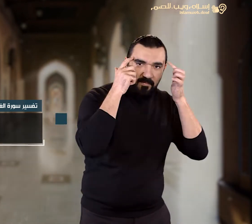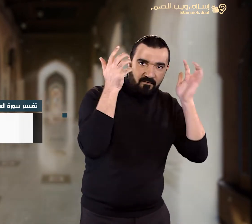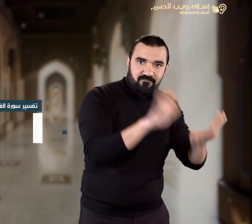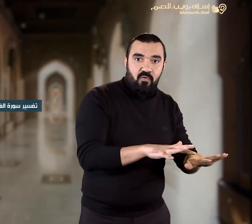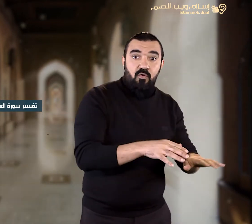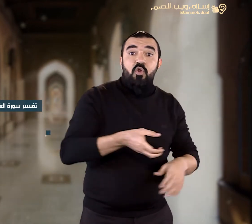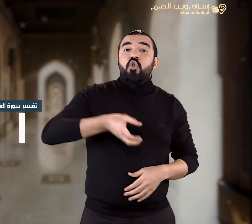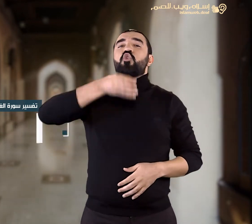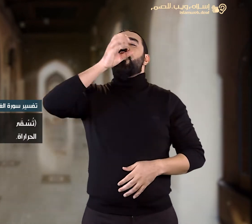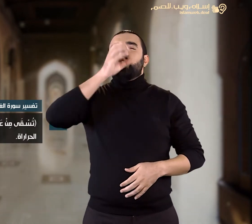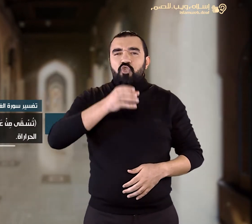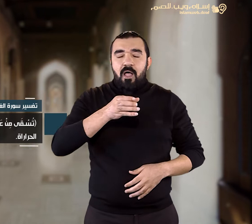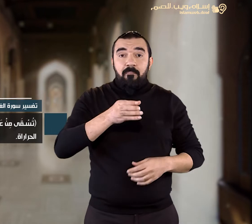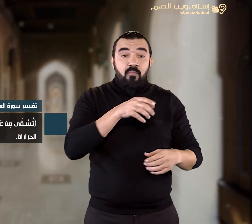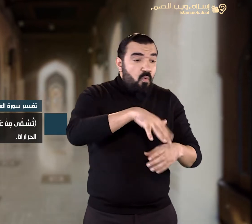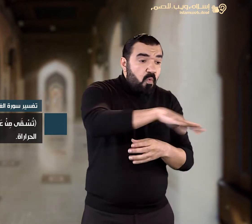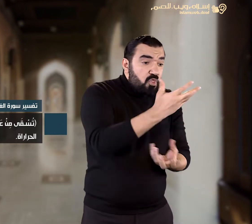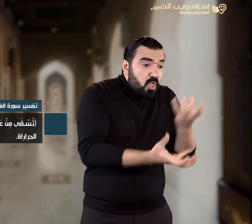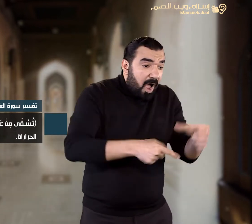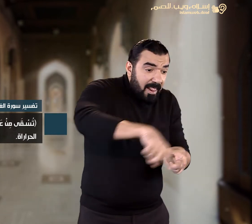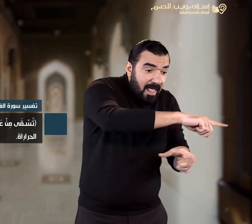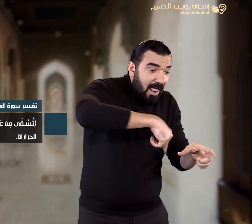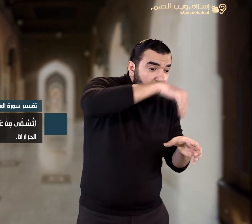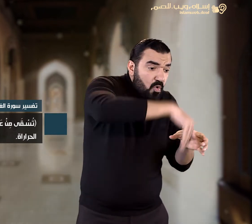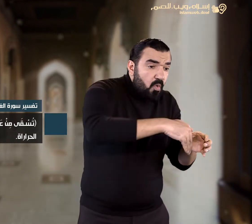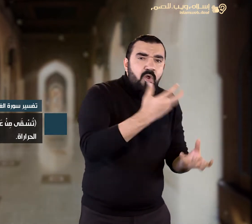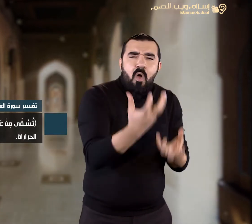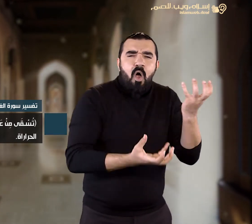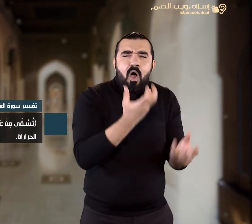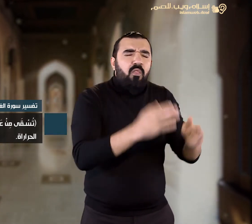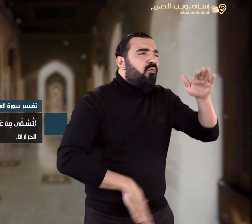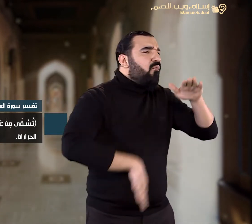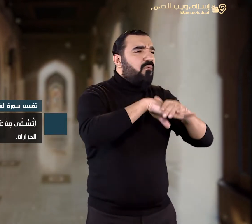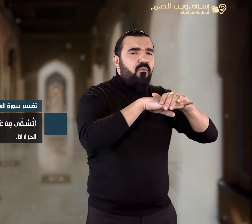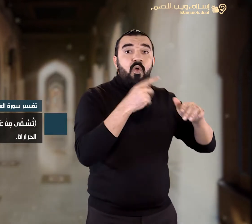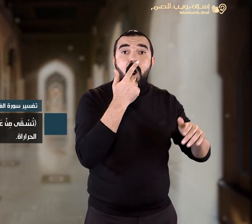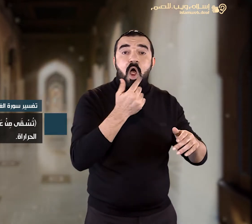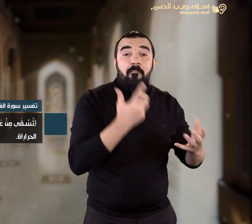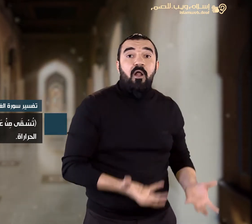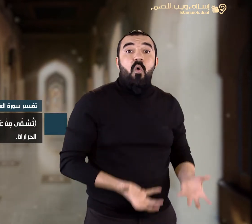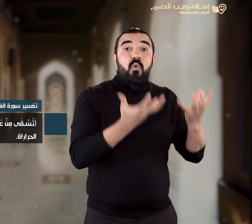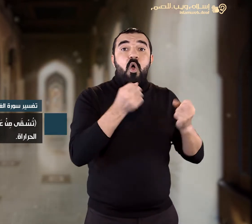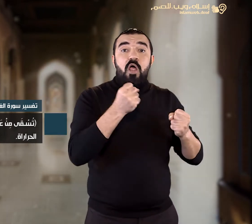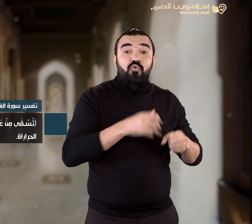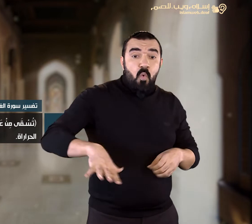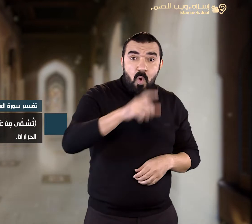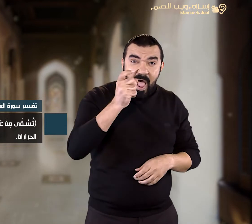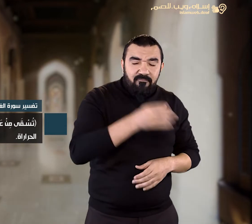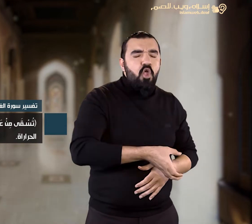تسقى من عين آنية أي تشرب من عين بلغت أقصى غاية